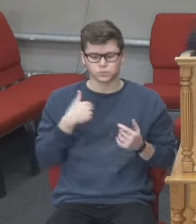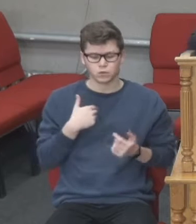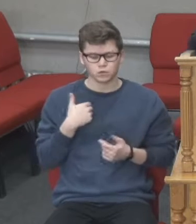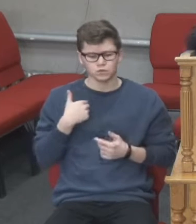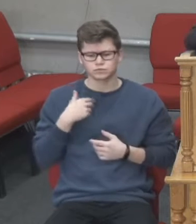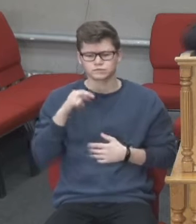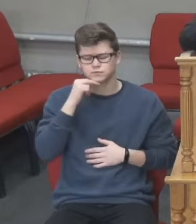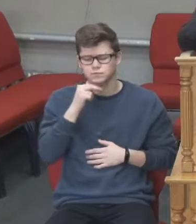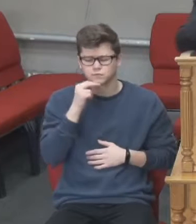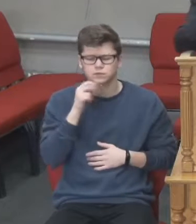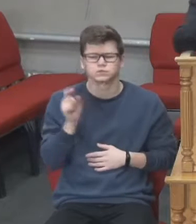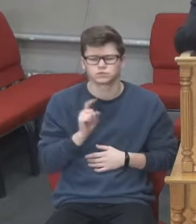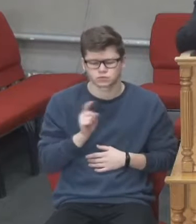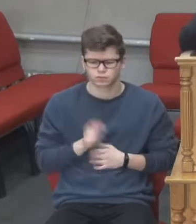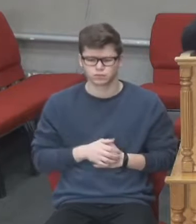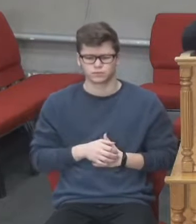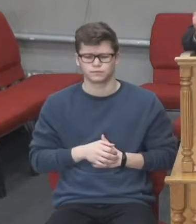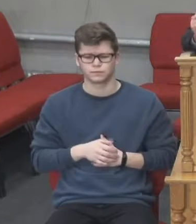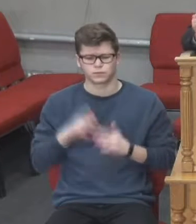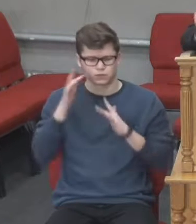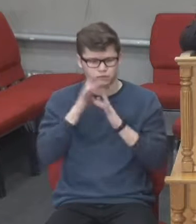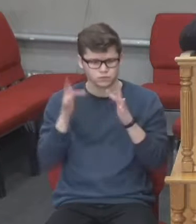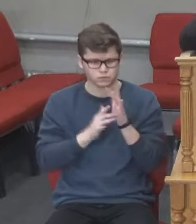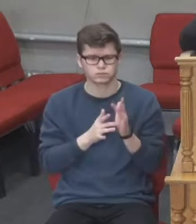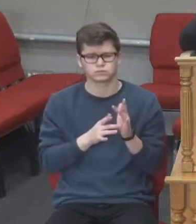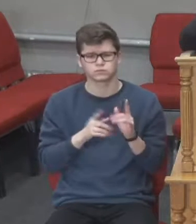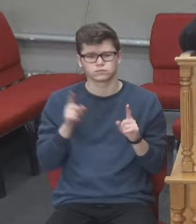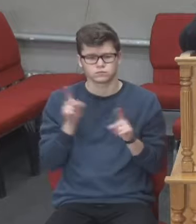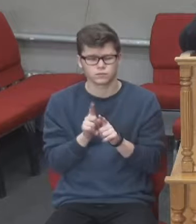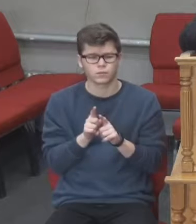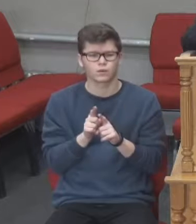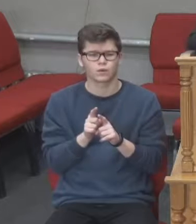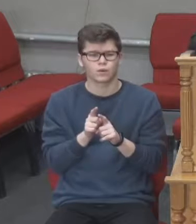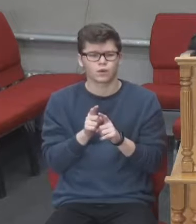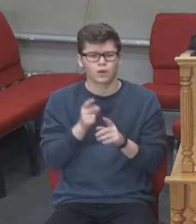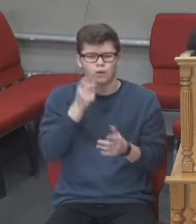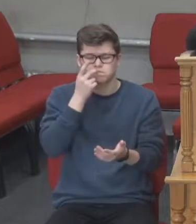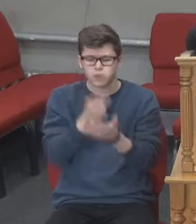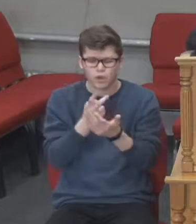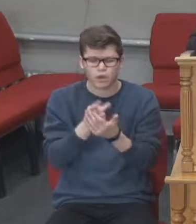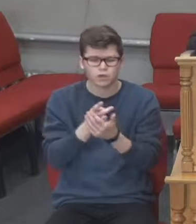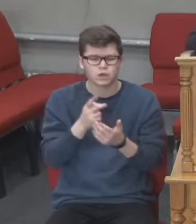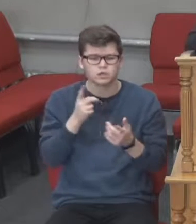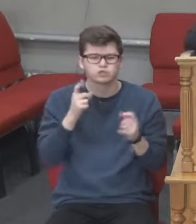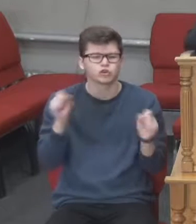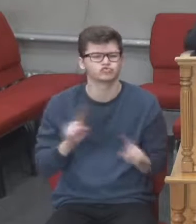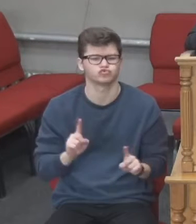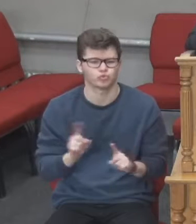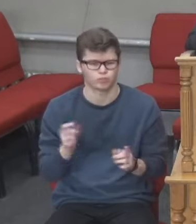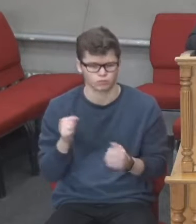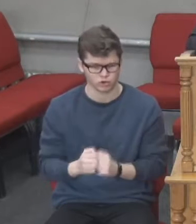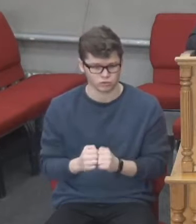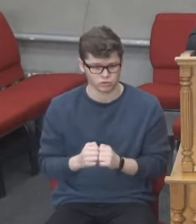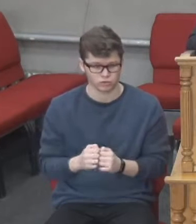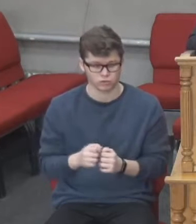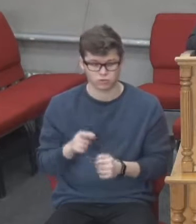наголосити, що Христос досить конкретизував напрямок молитви. Моліться, щоб